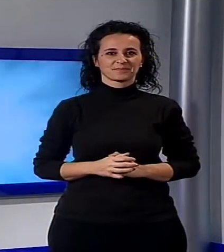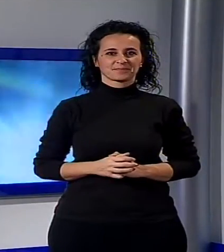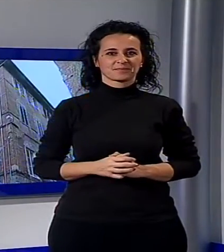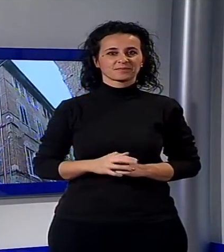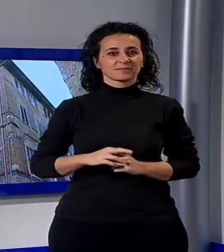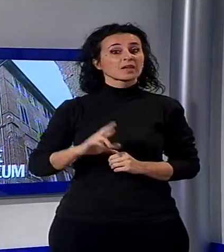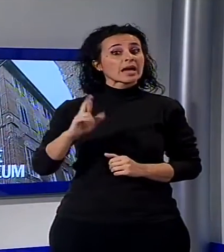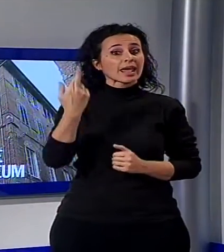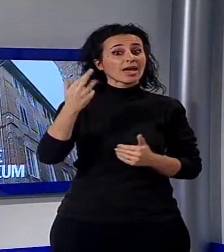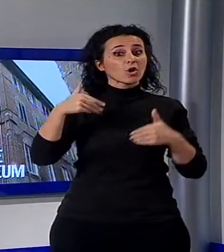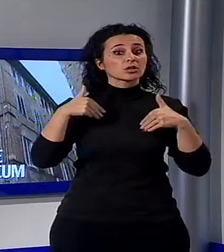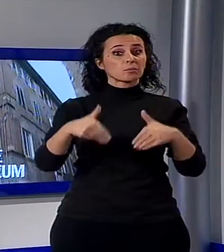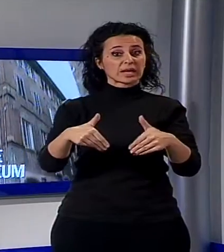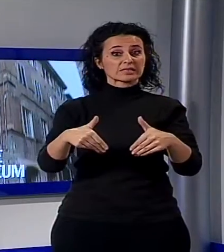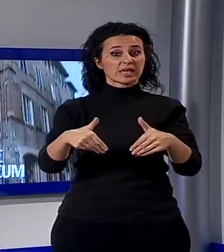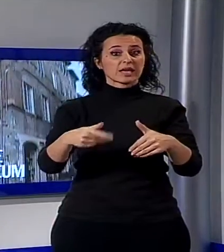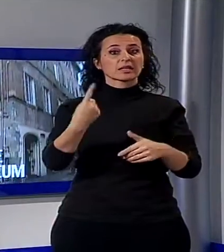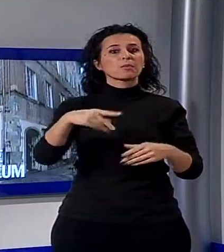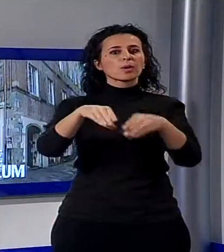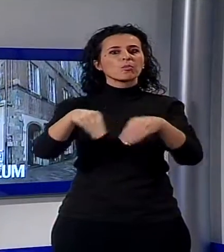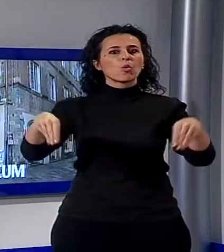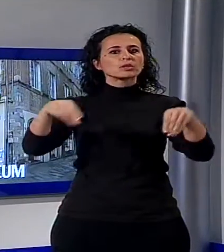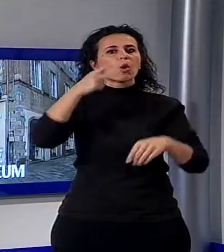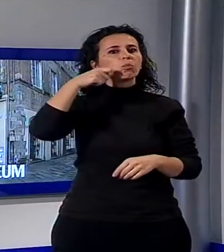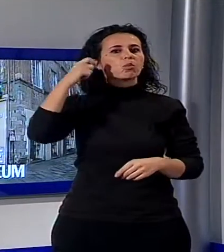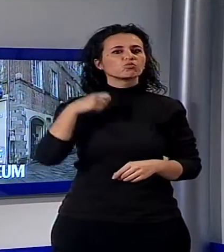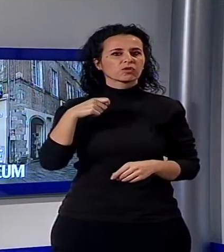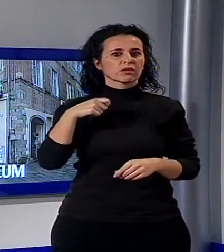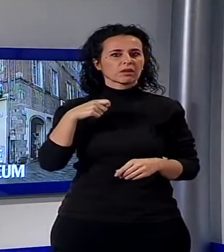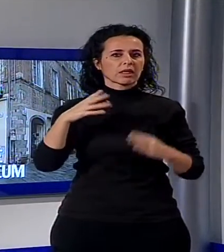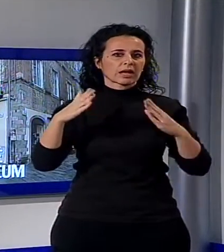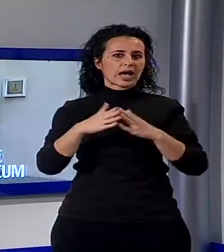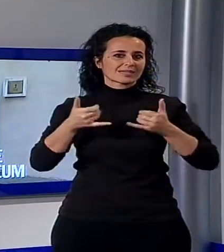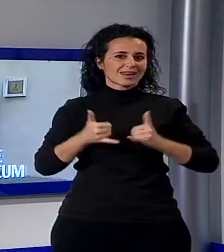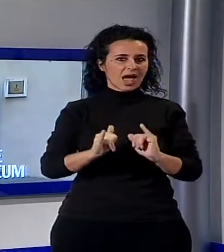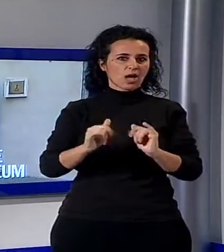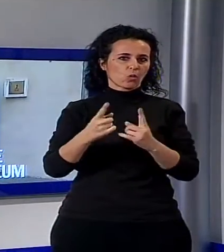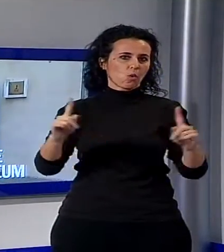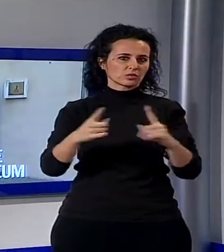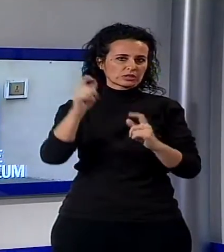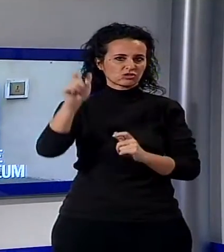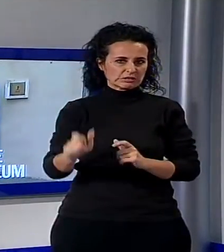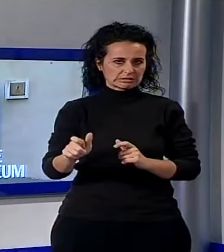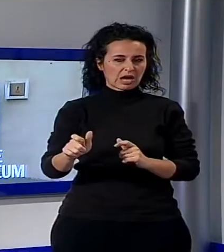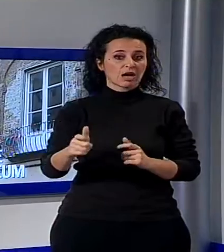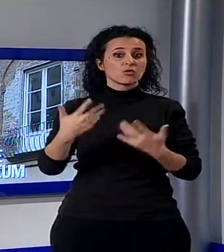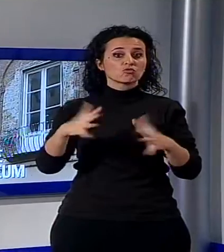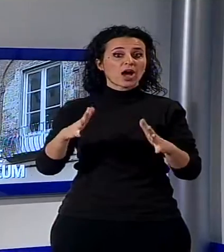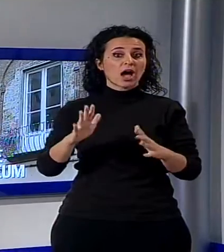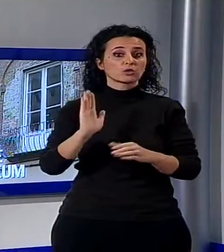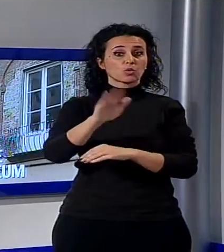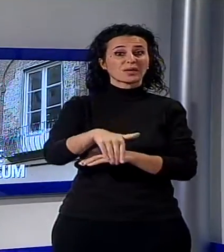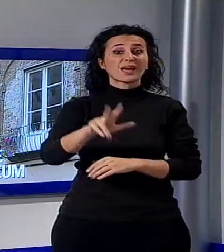Record di presenze per il Puccini Museum, la casa natale del maestro Lucca ha superato le 30.000 presenze